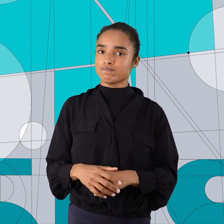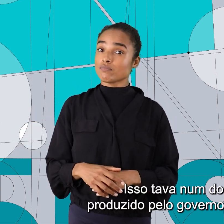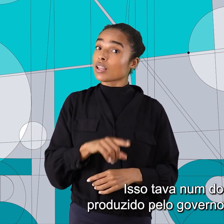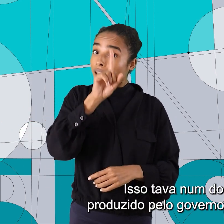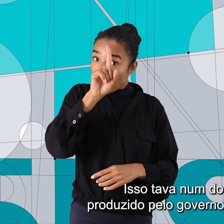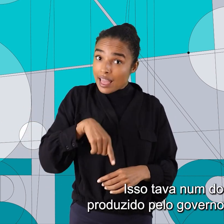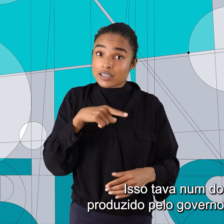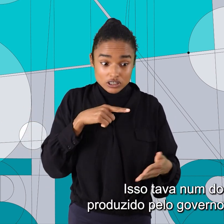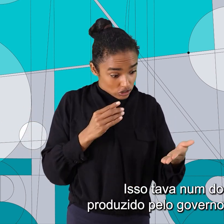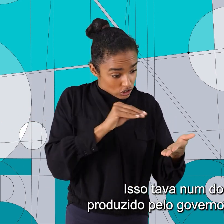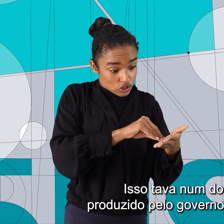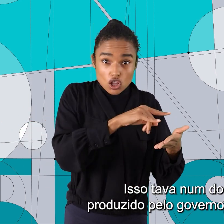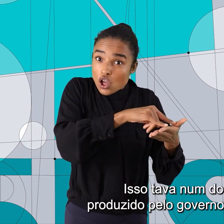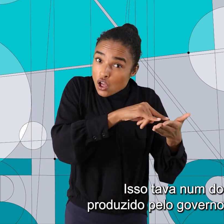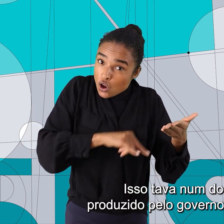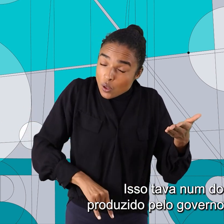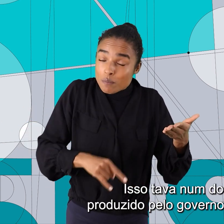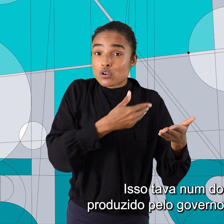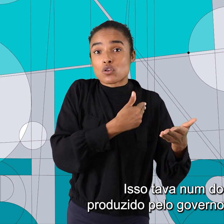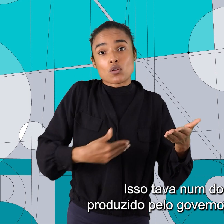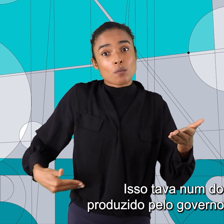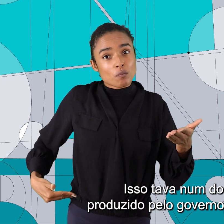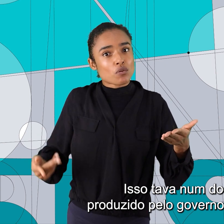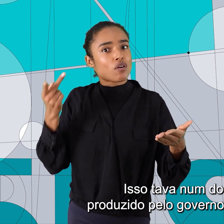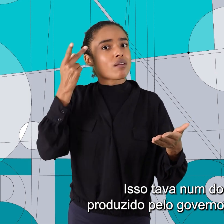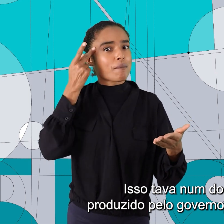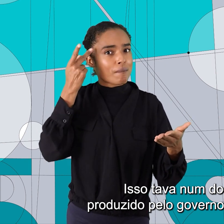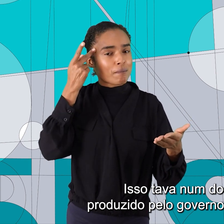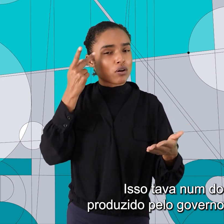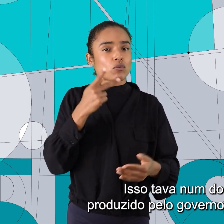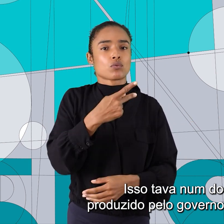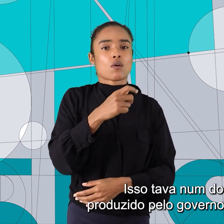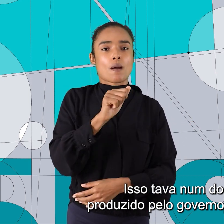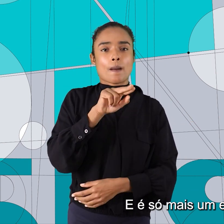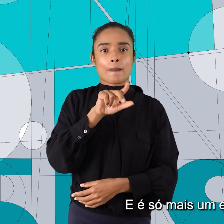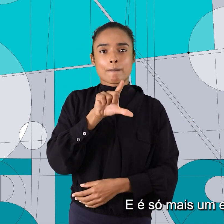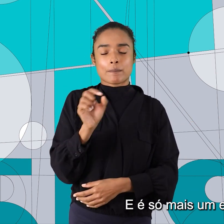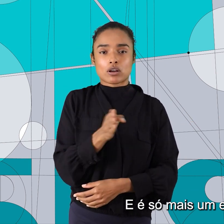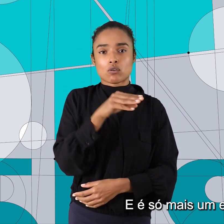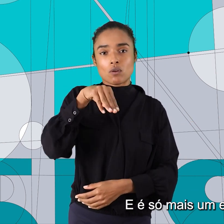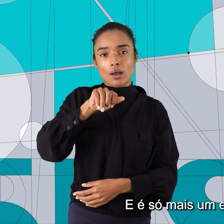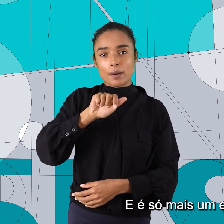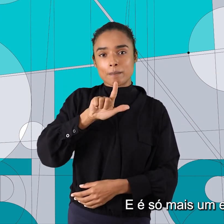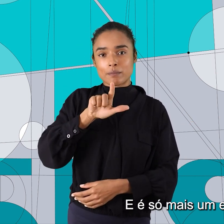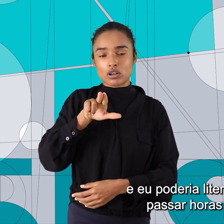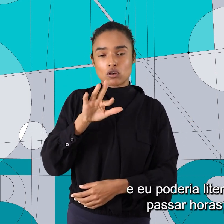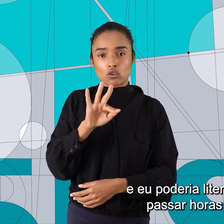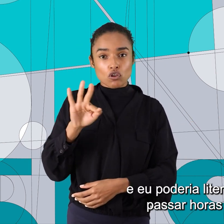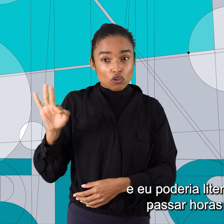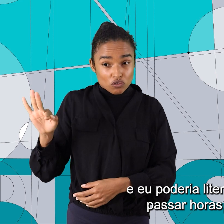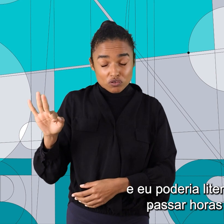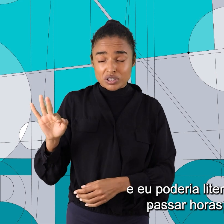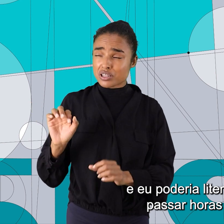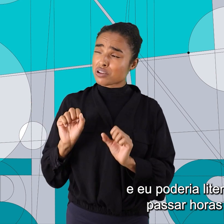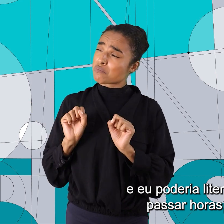Isso estava num documento produzido pelo governo de São Paulo. E é só mais um exemplo e eu